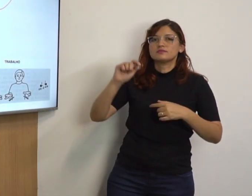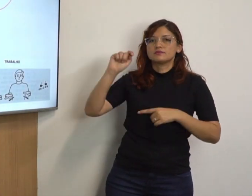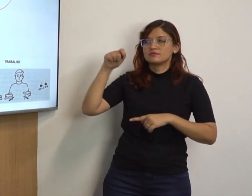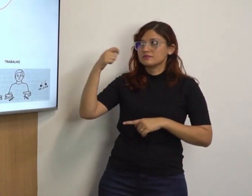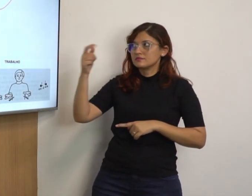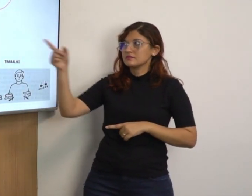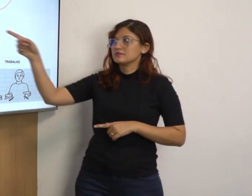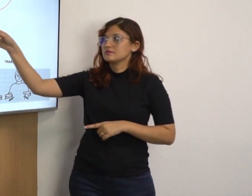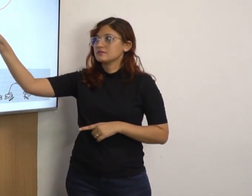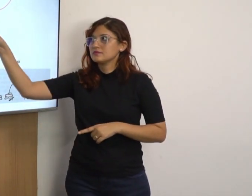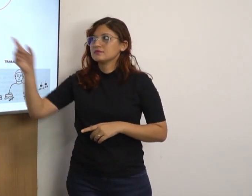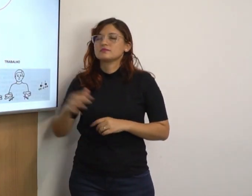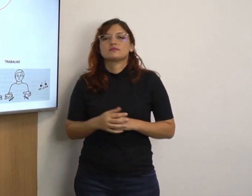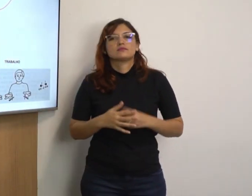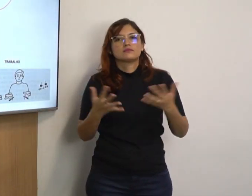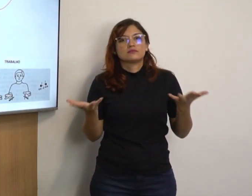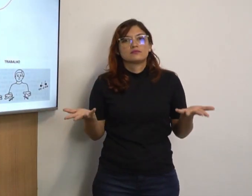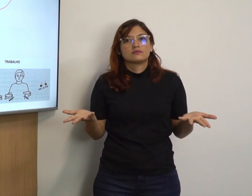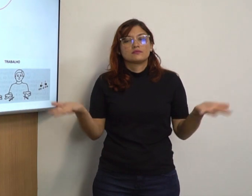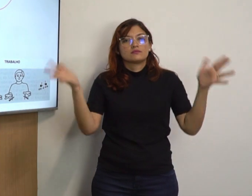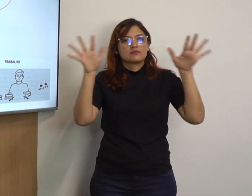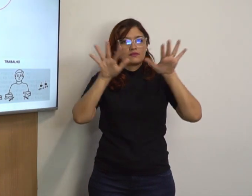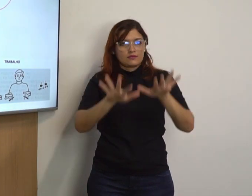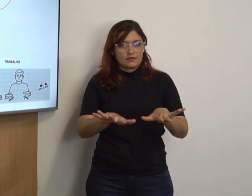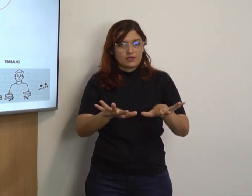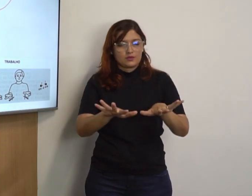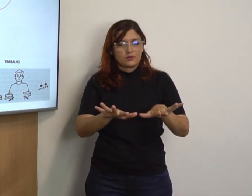Sinal. Inclusão.